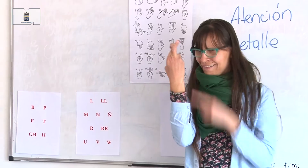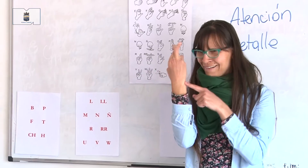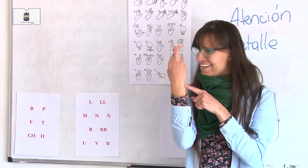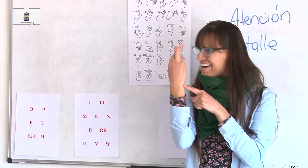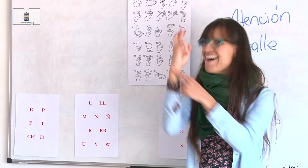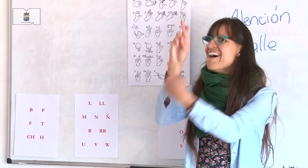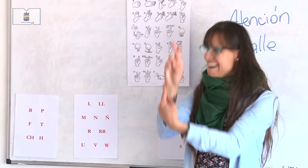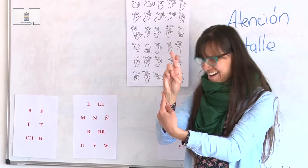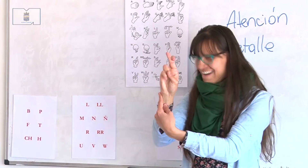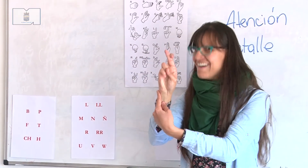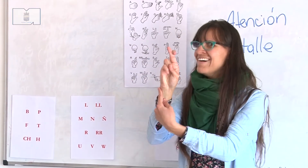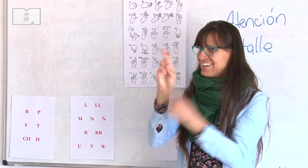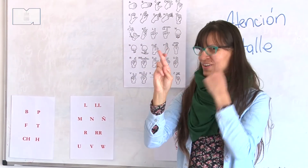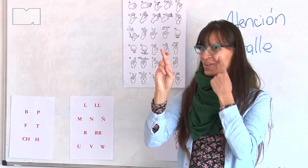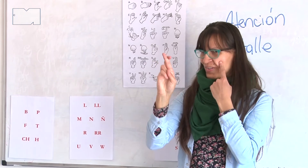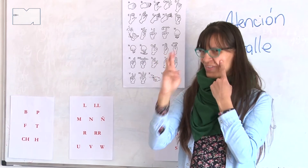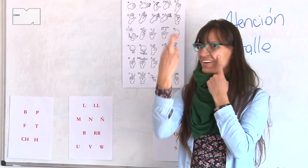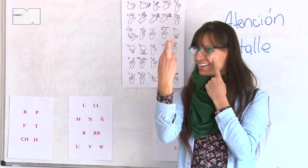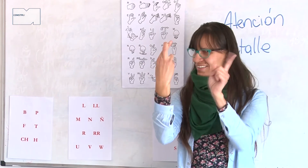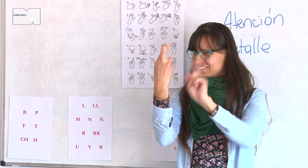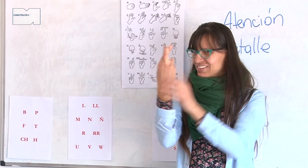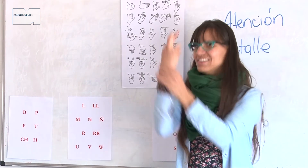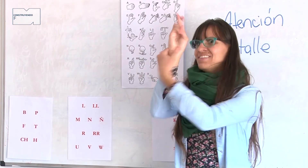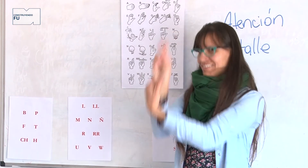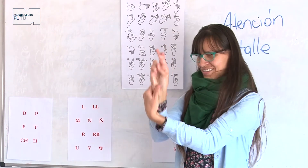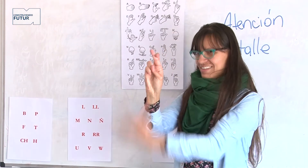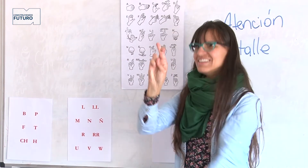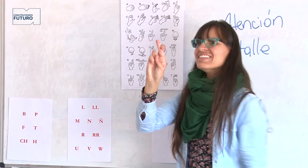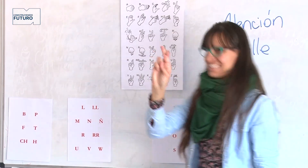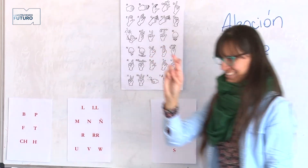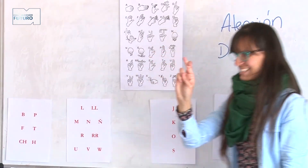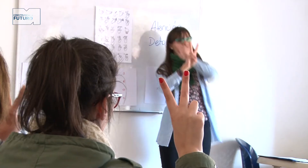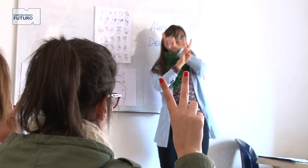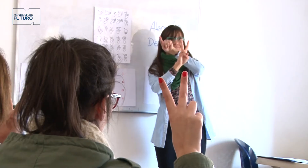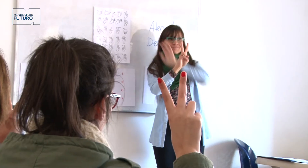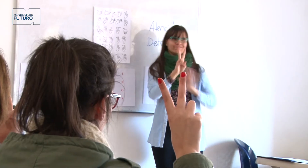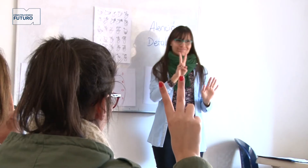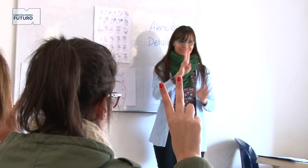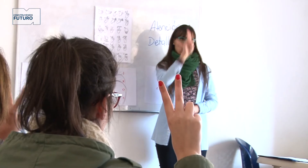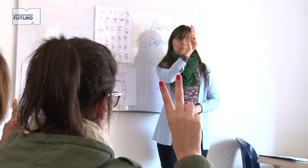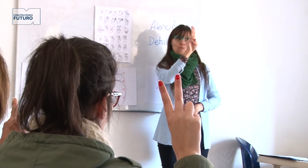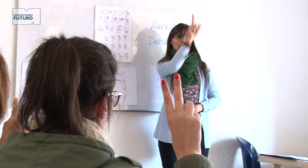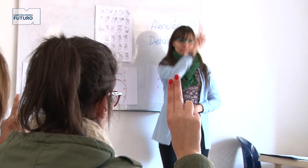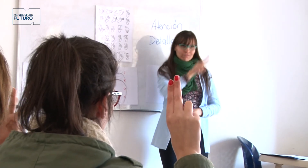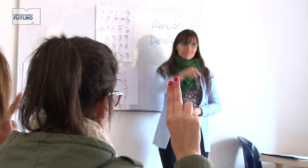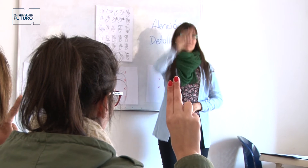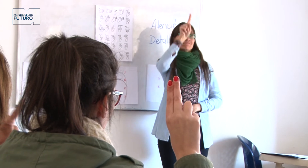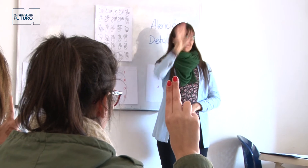nosotros el municipio es la casa de la gente, entonces poder invitar y poder participar a todo este tipo de